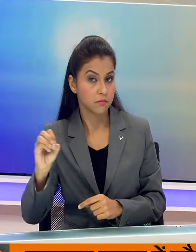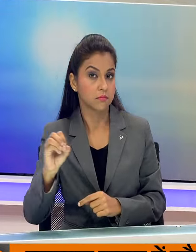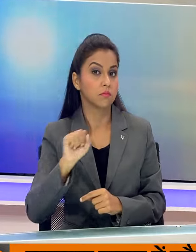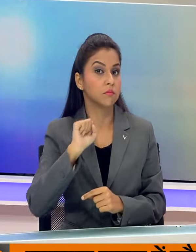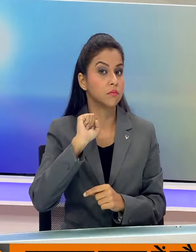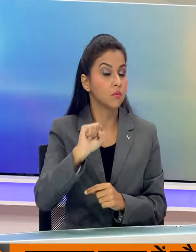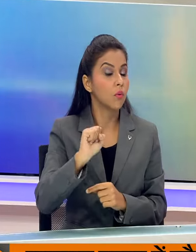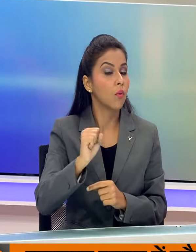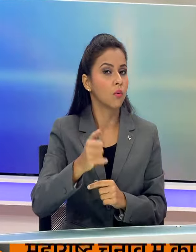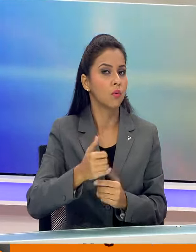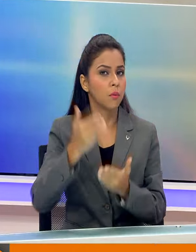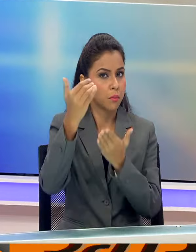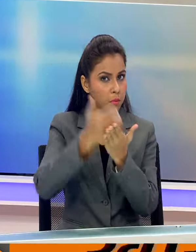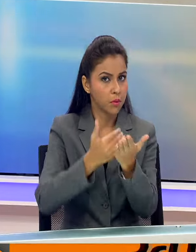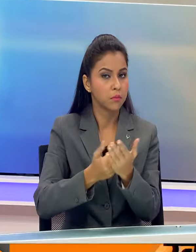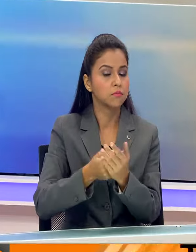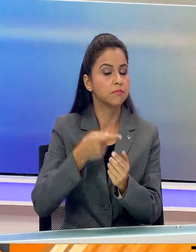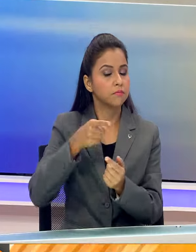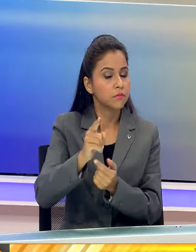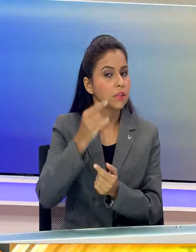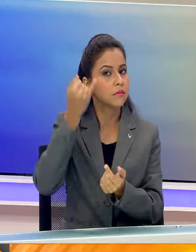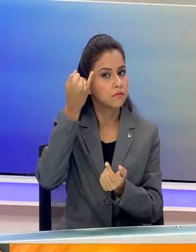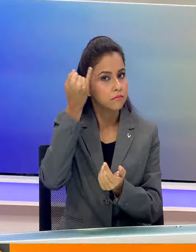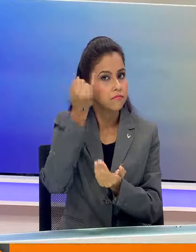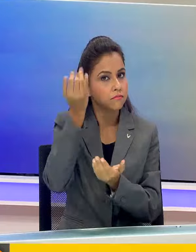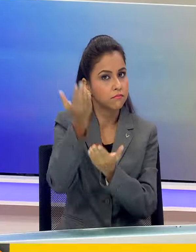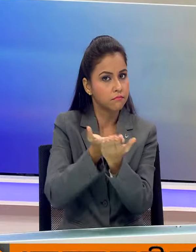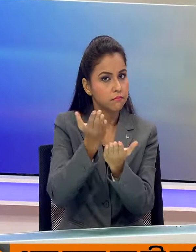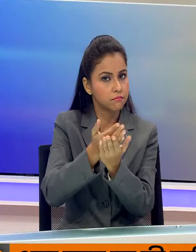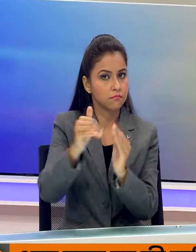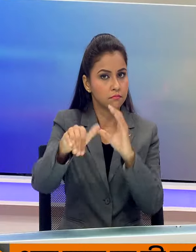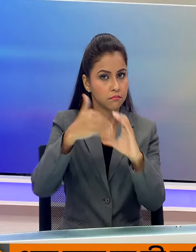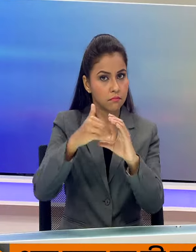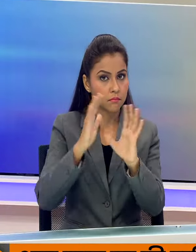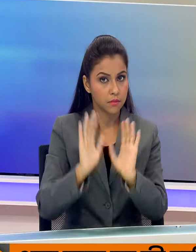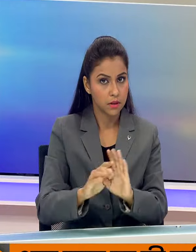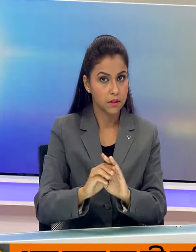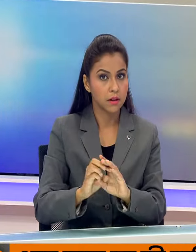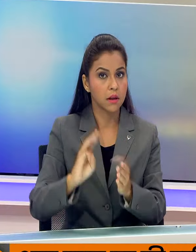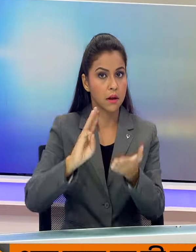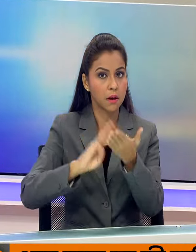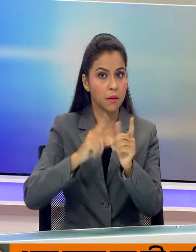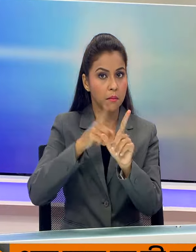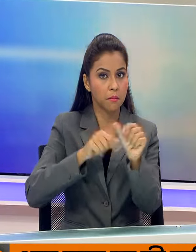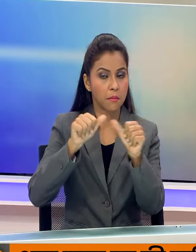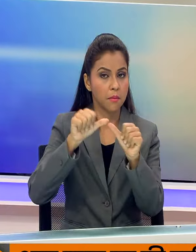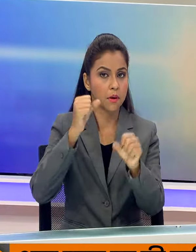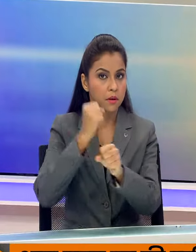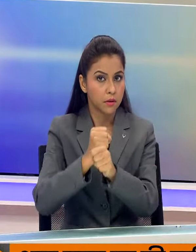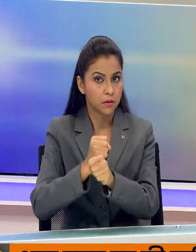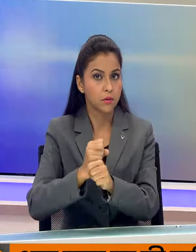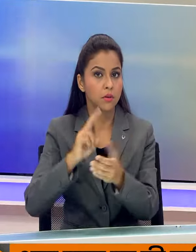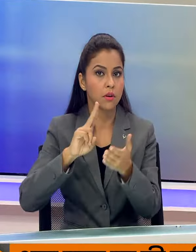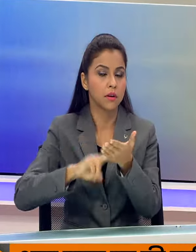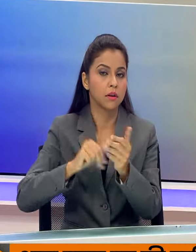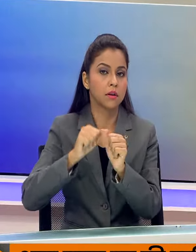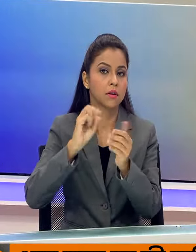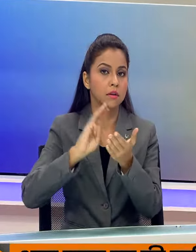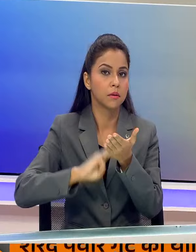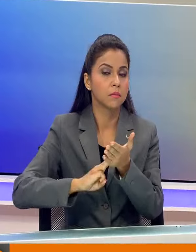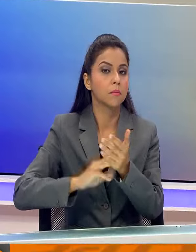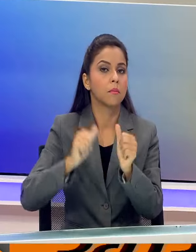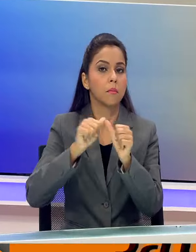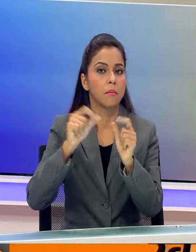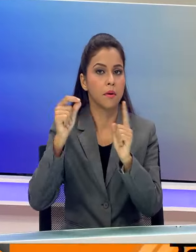कारिक्रम के लिए अपने सुझाव भेज सकते हैं माई गौव नमो आप पर भी सुझाव बेज़े जा